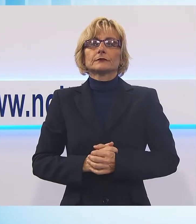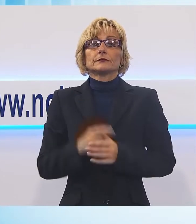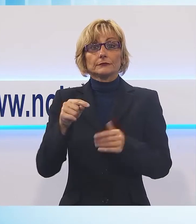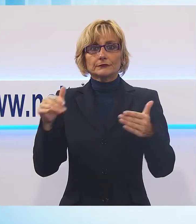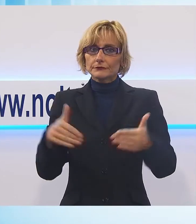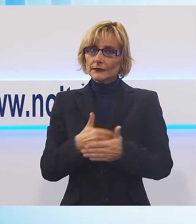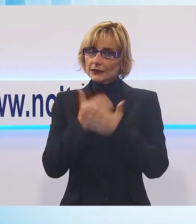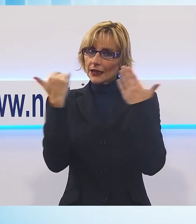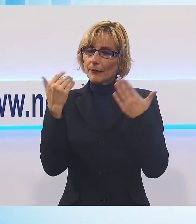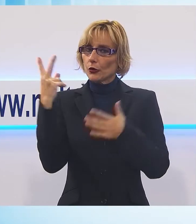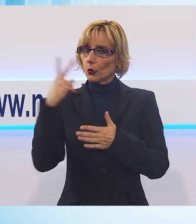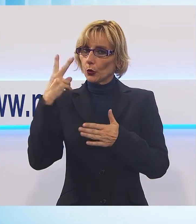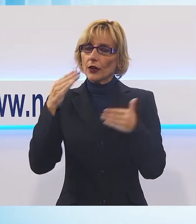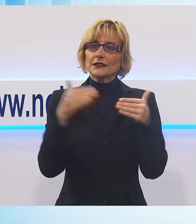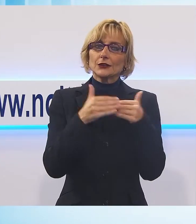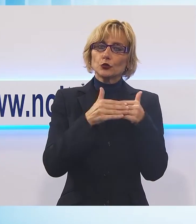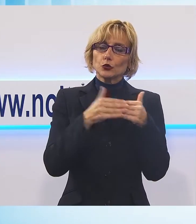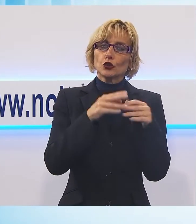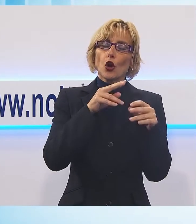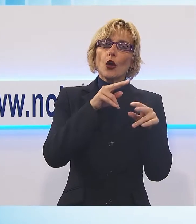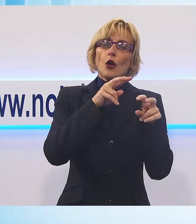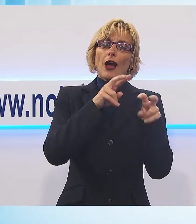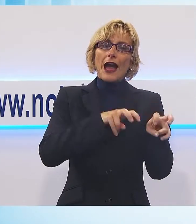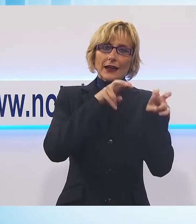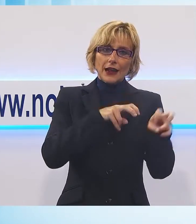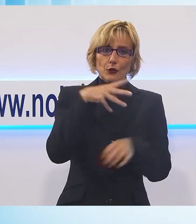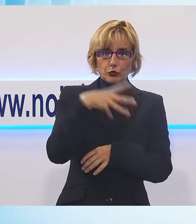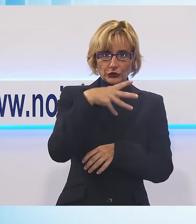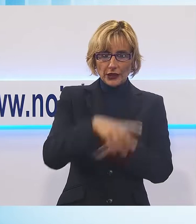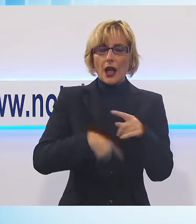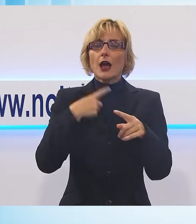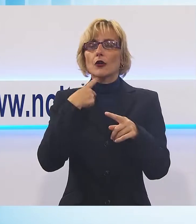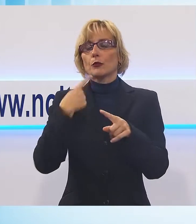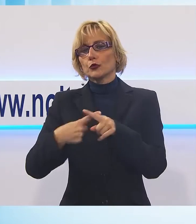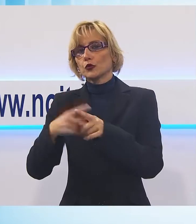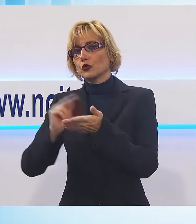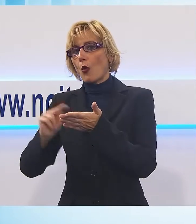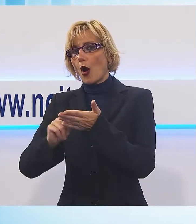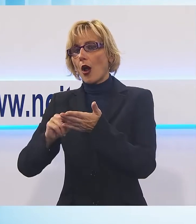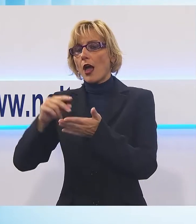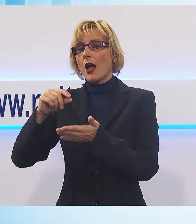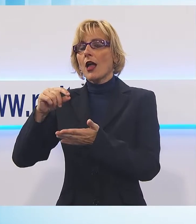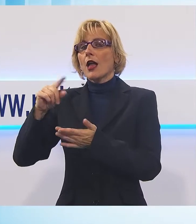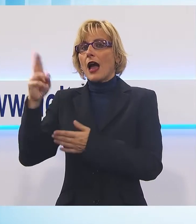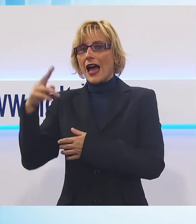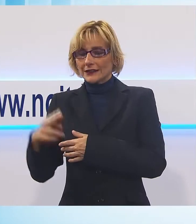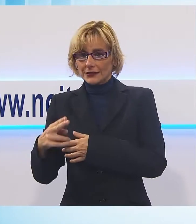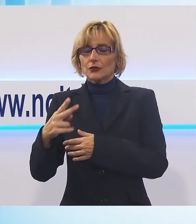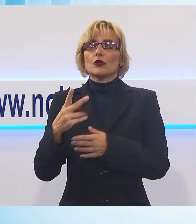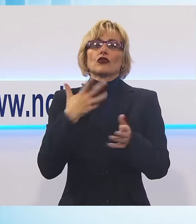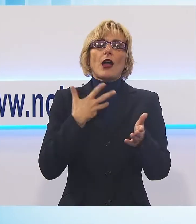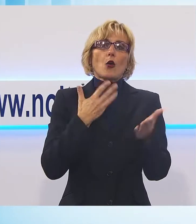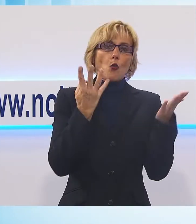importante per l'Istituto Agrario Bus Draghi di Mutigliano dove grazie ai lavori della provincia sono state infatti riconsegnate 4 nuove aule